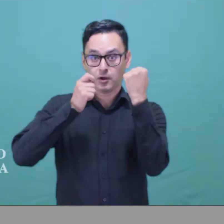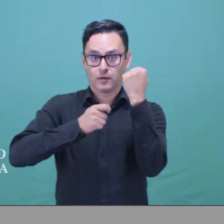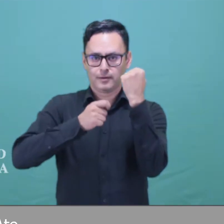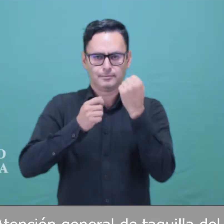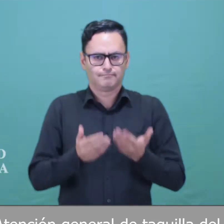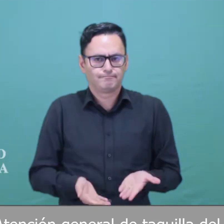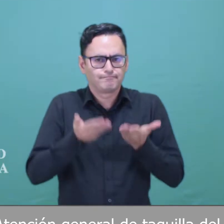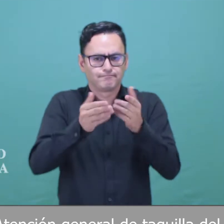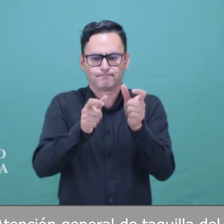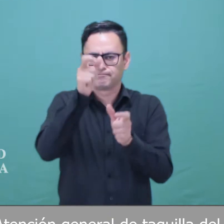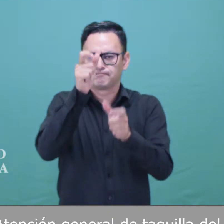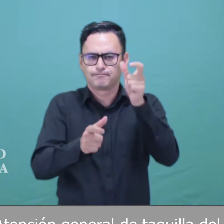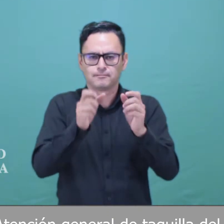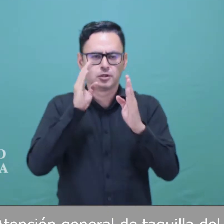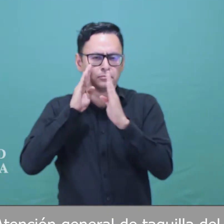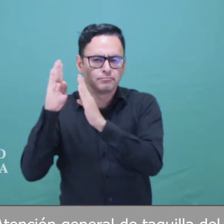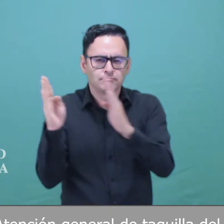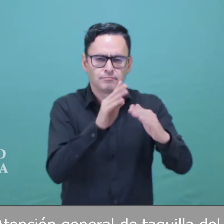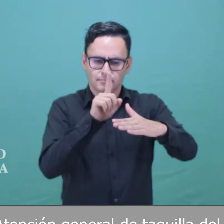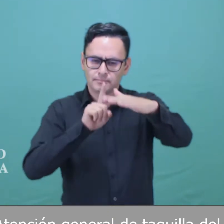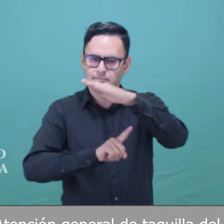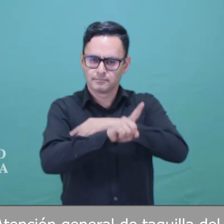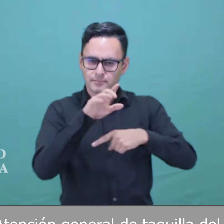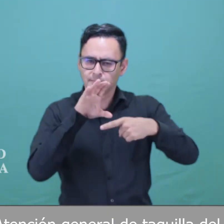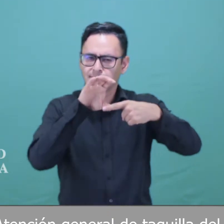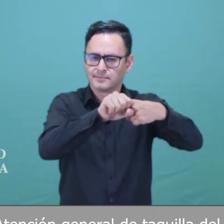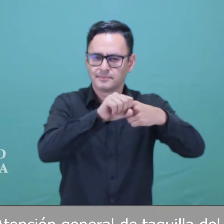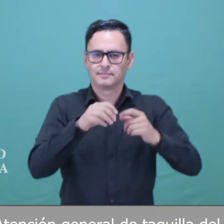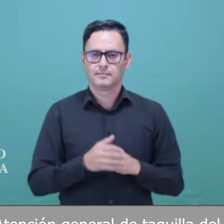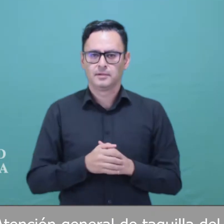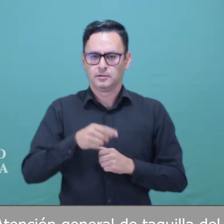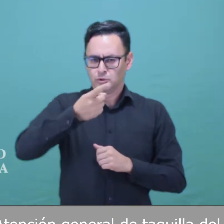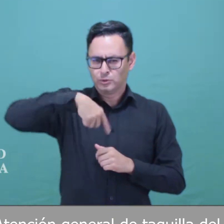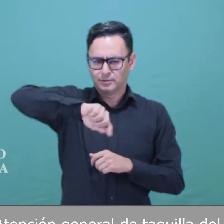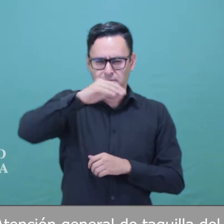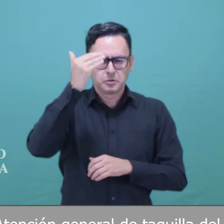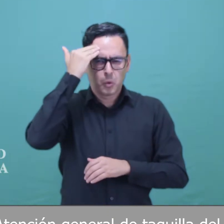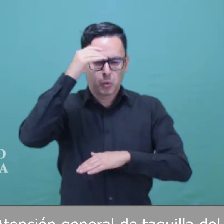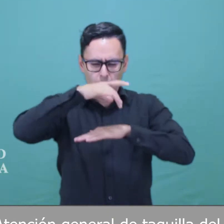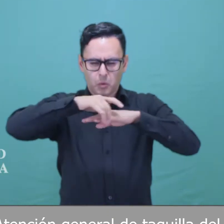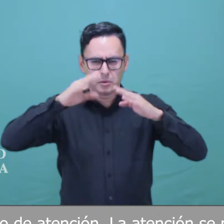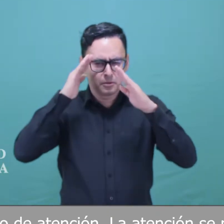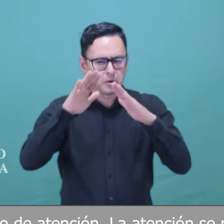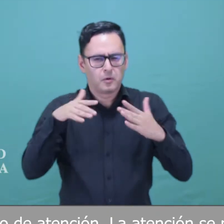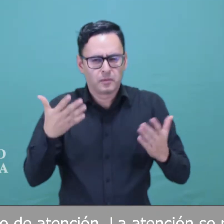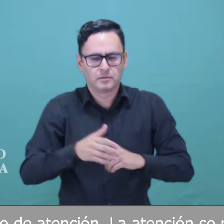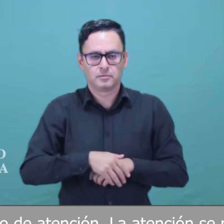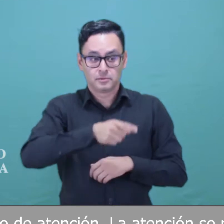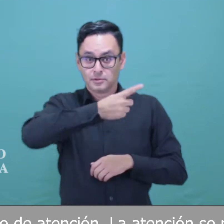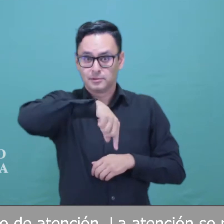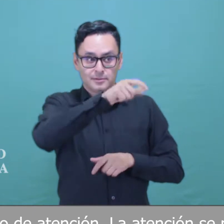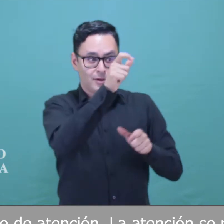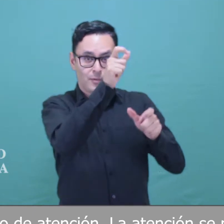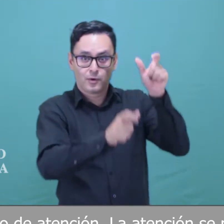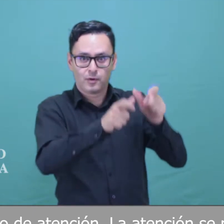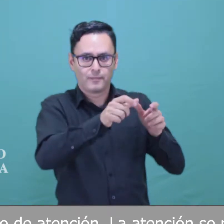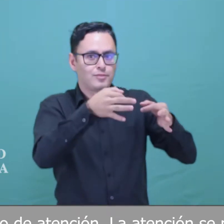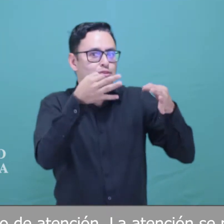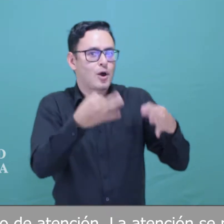Atención general de taquilla de consultorio jurídico Guillermo Peña Alzate. Horario de atención. La